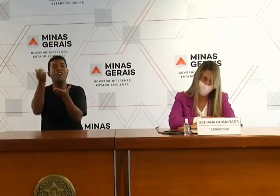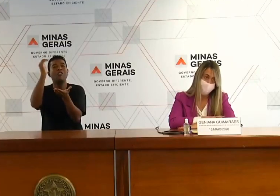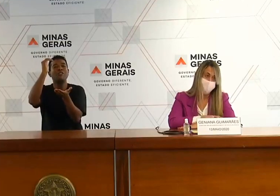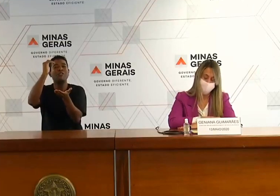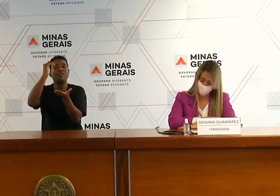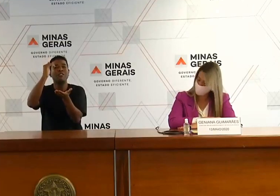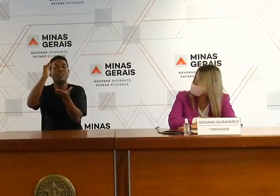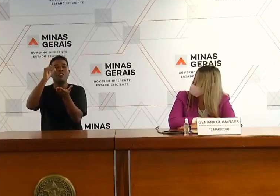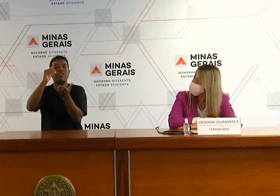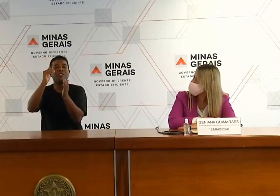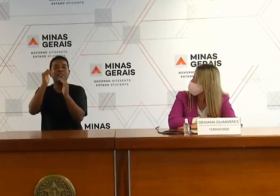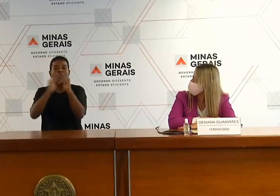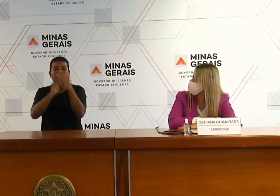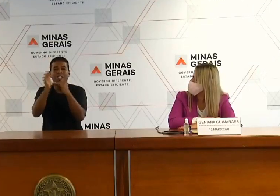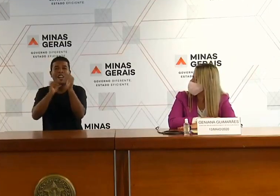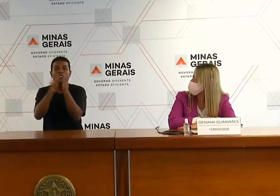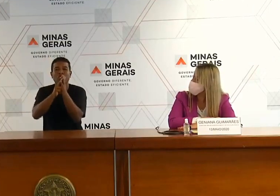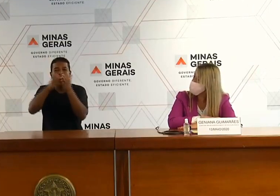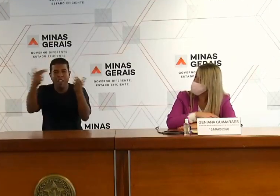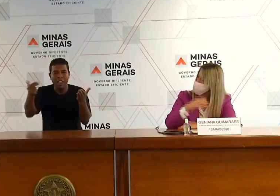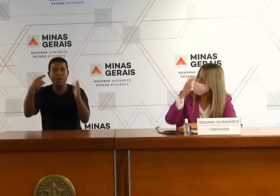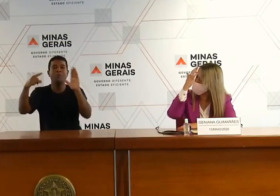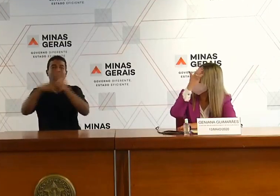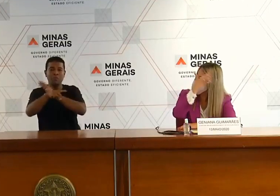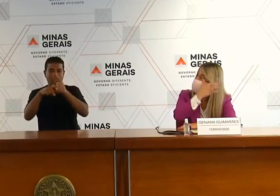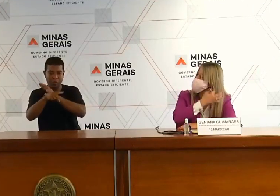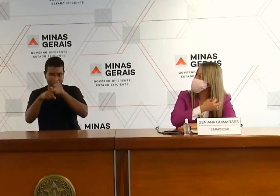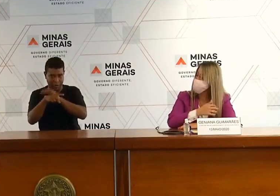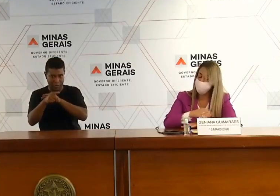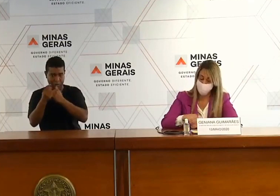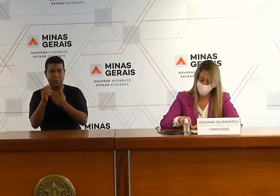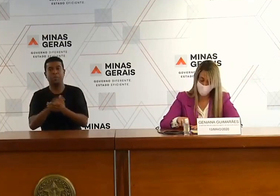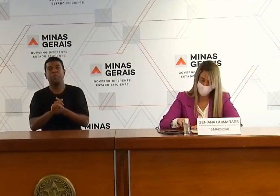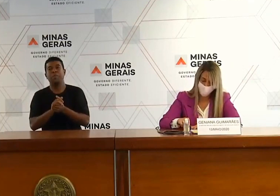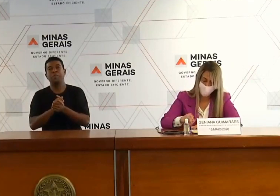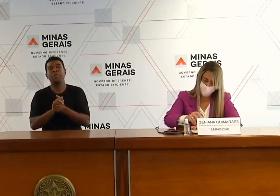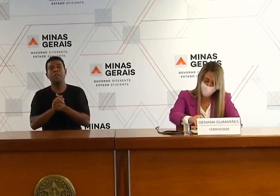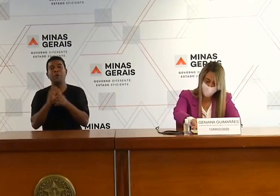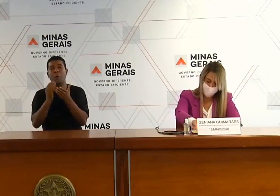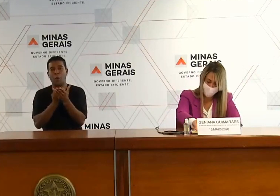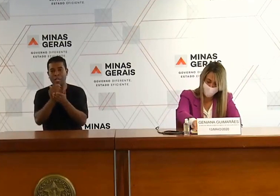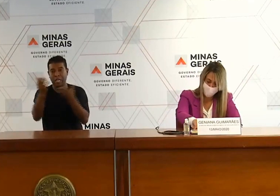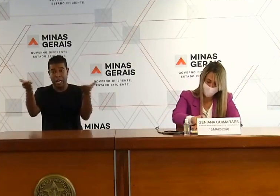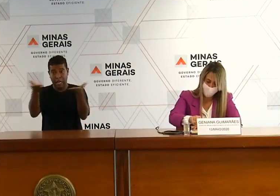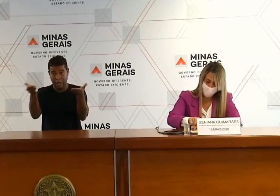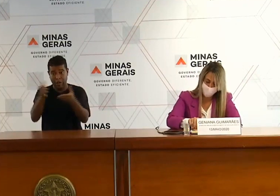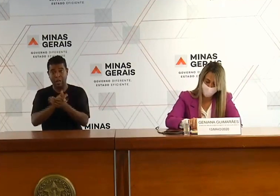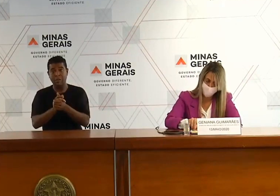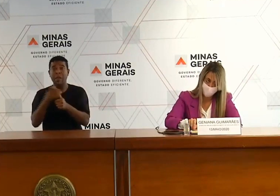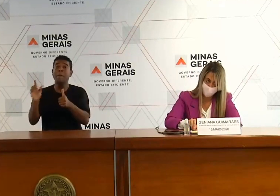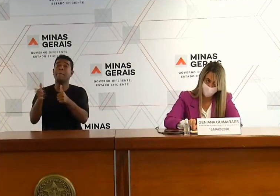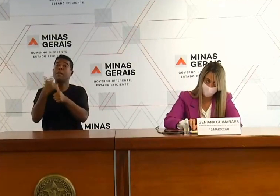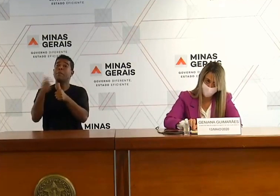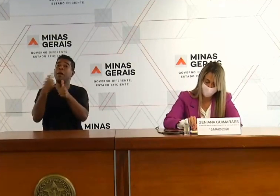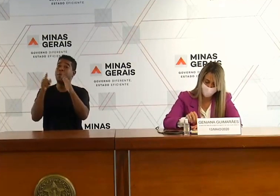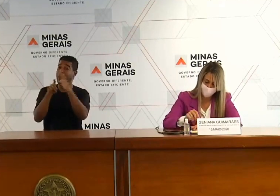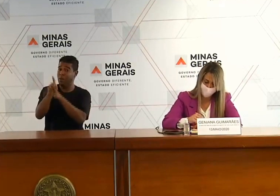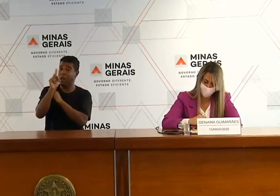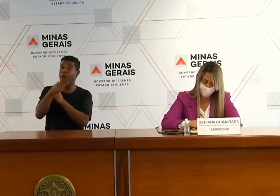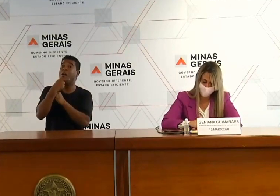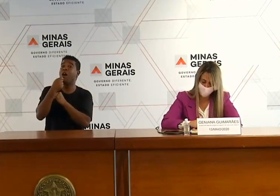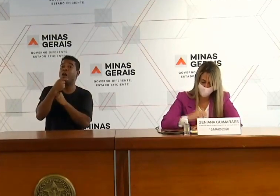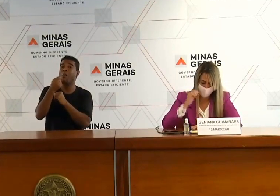Santana e a subsecretária Geniana Guimarães Faria. A primeira pergunta é do jornalista Lucas